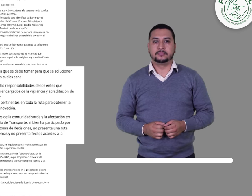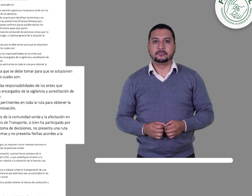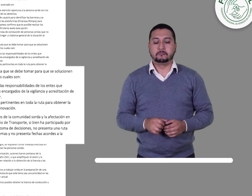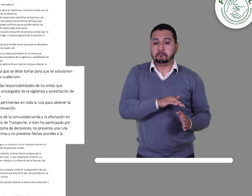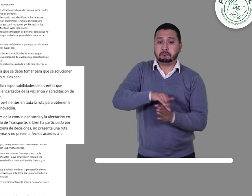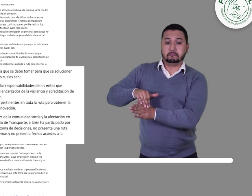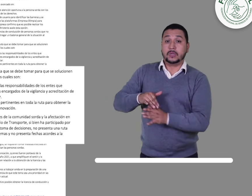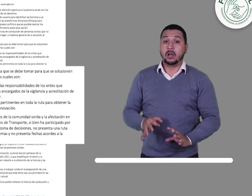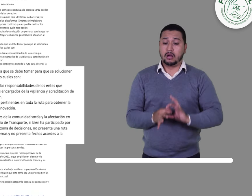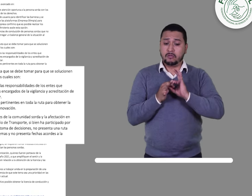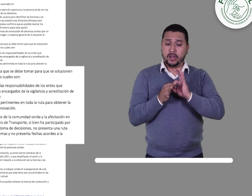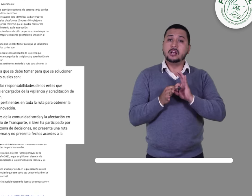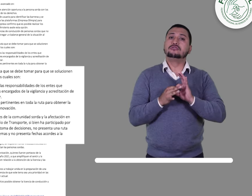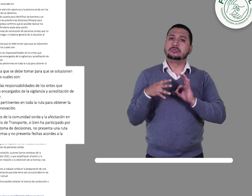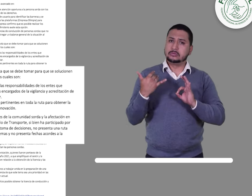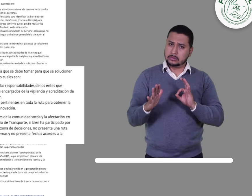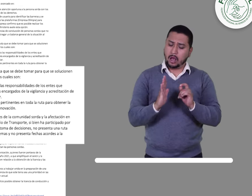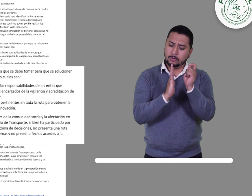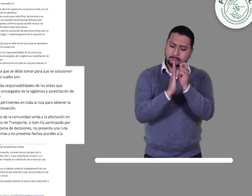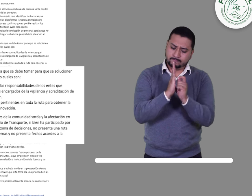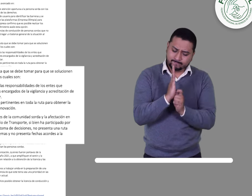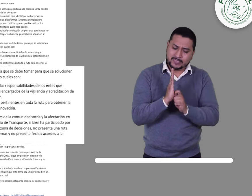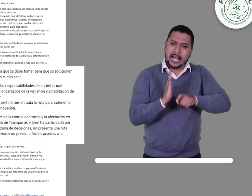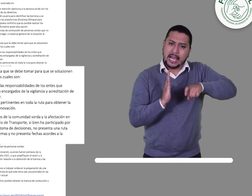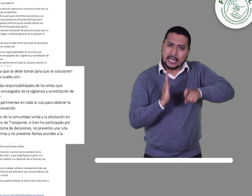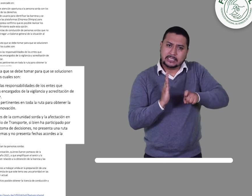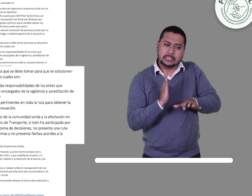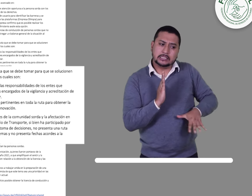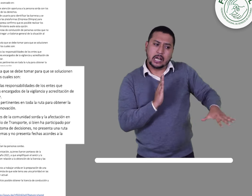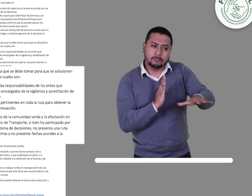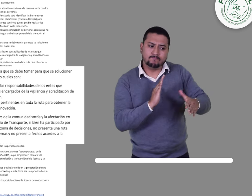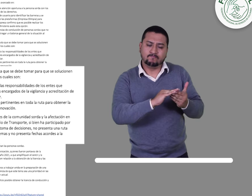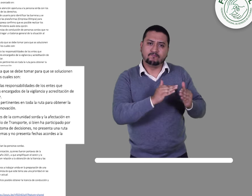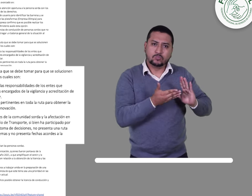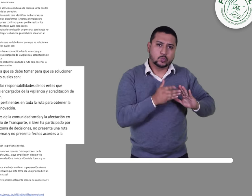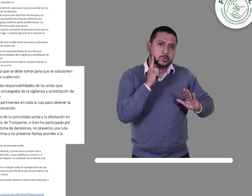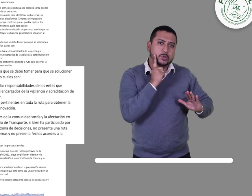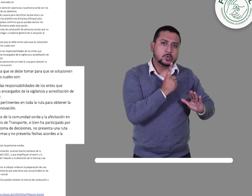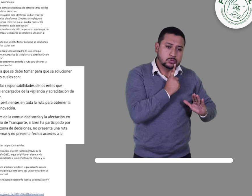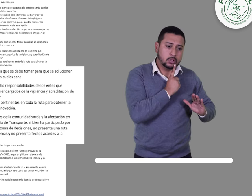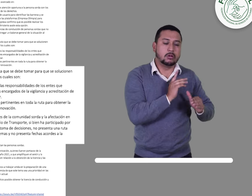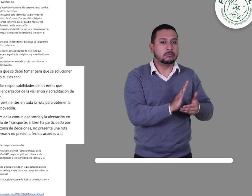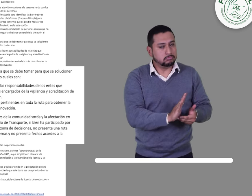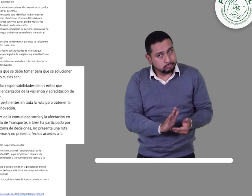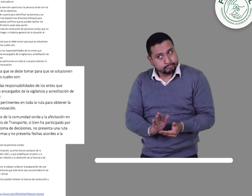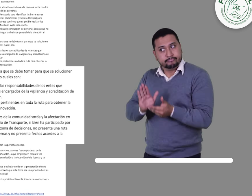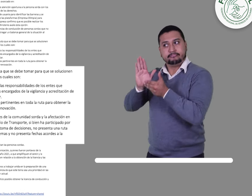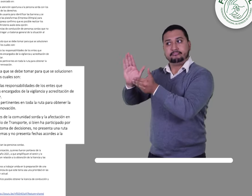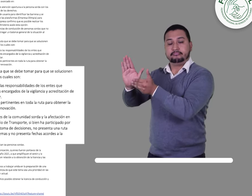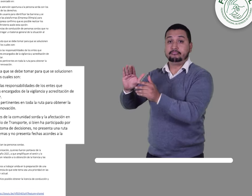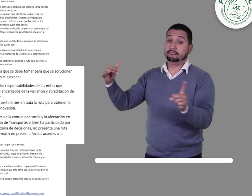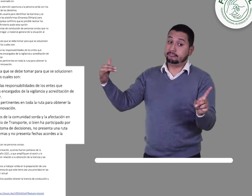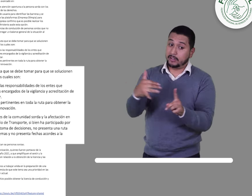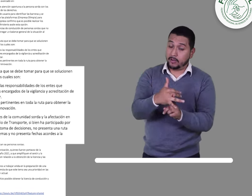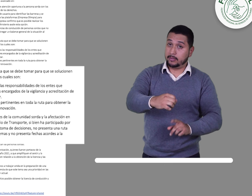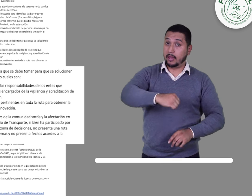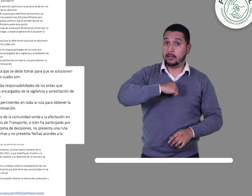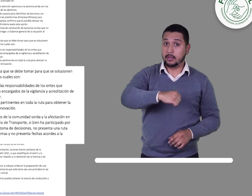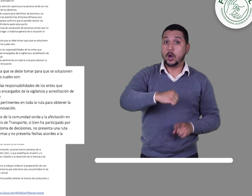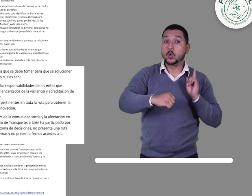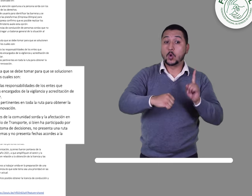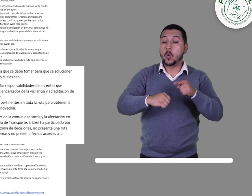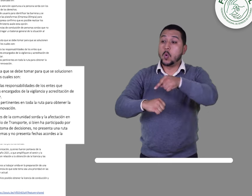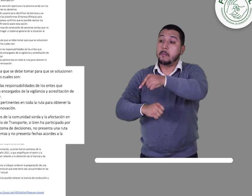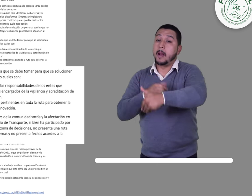FENASCOL ha presentado de manera clara las necesidades puntuales de la comunidad sorda y la afectación en derechos por las